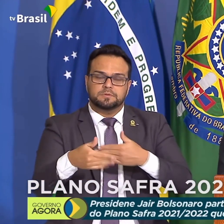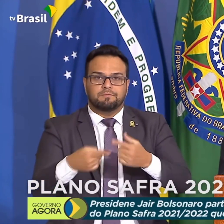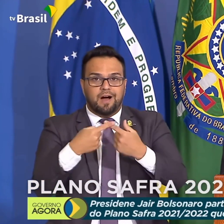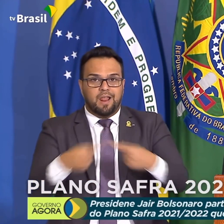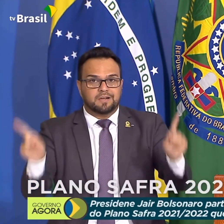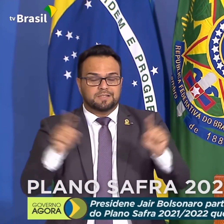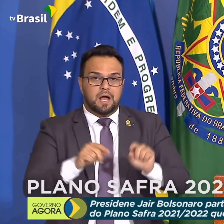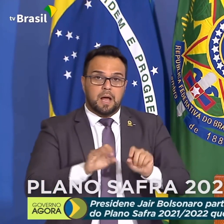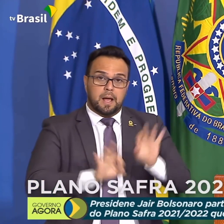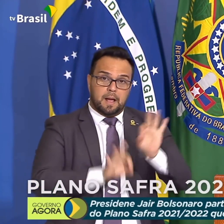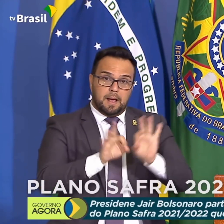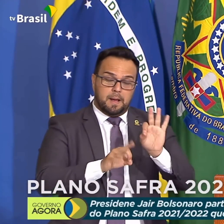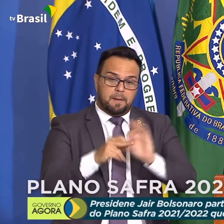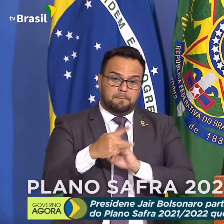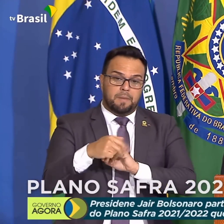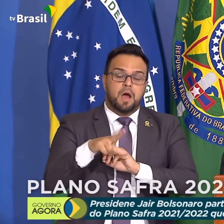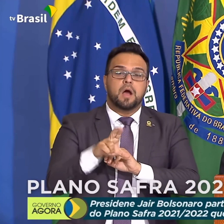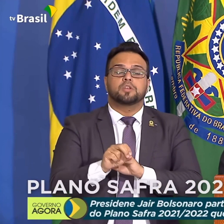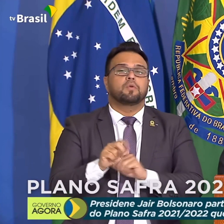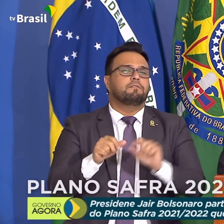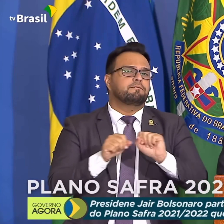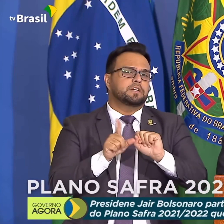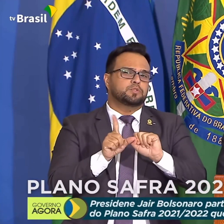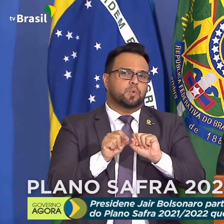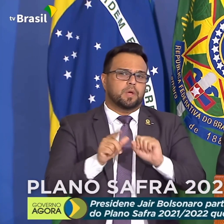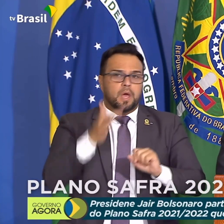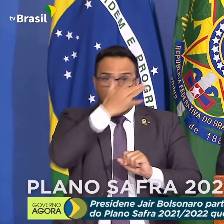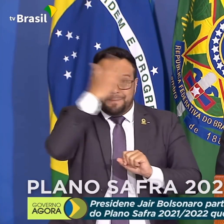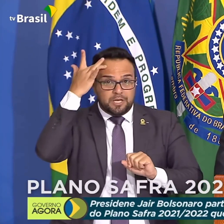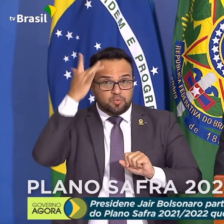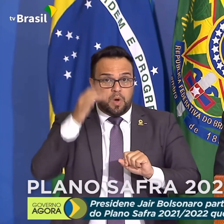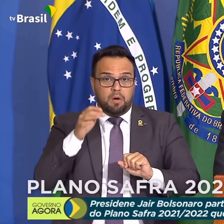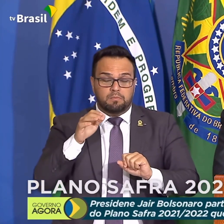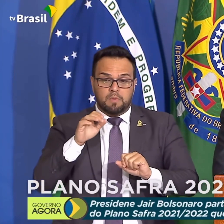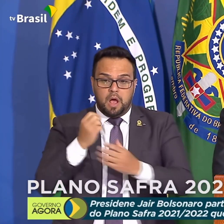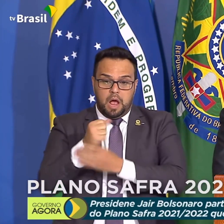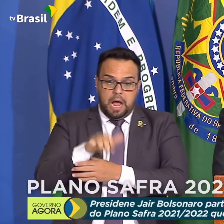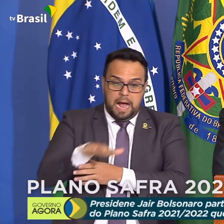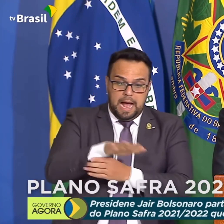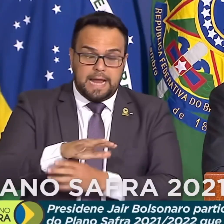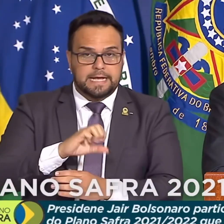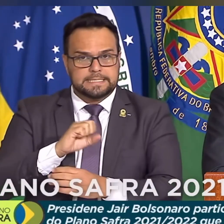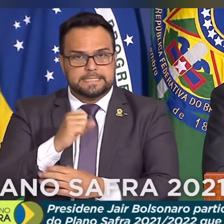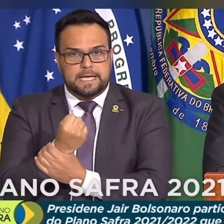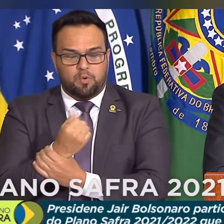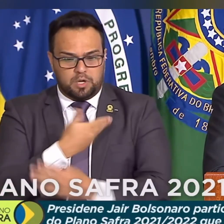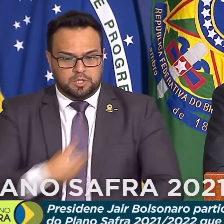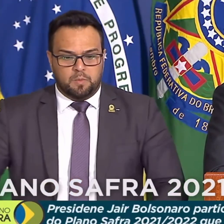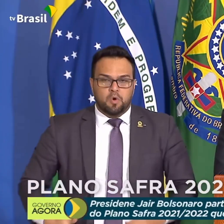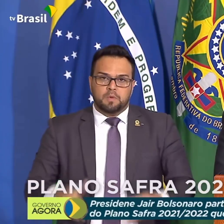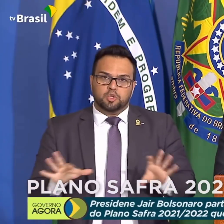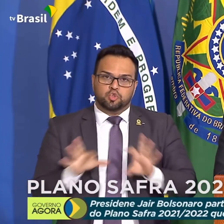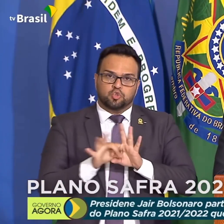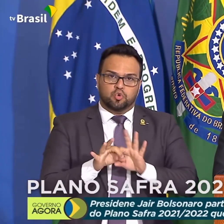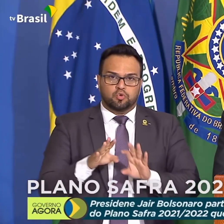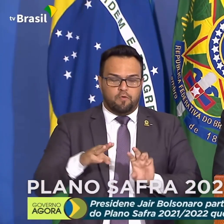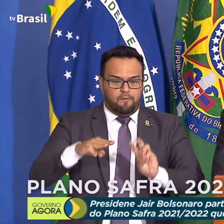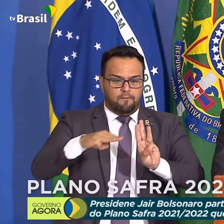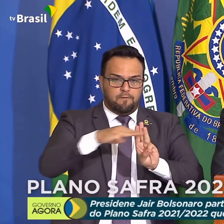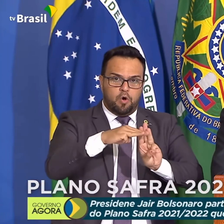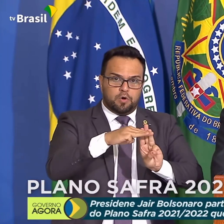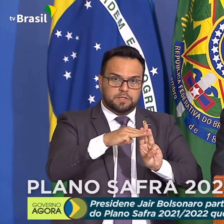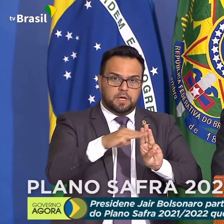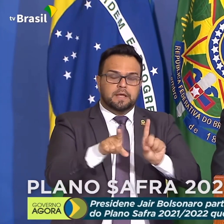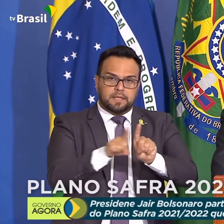economia, um plano para o pessoal da segurança pública no Brasil, juntamente com as forças armadas, juntamente com